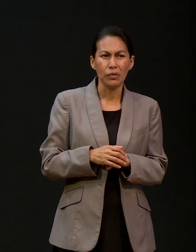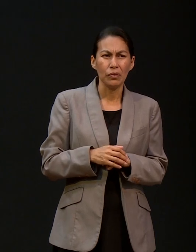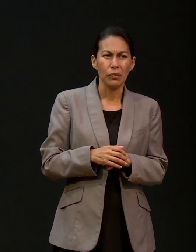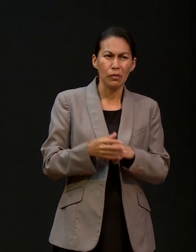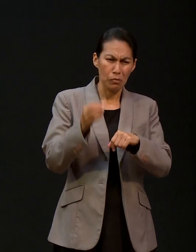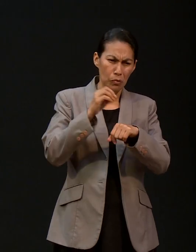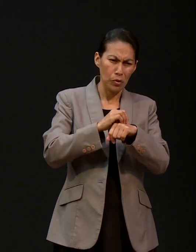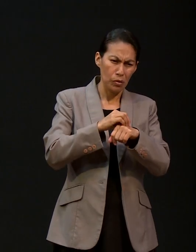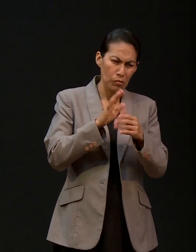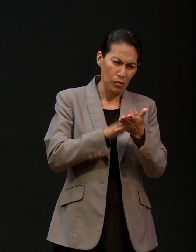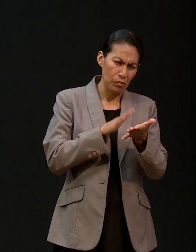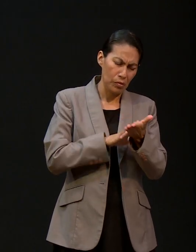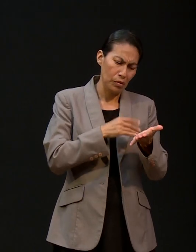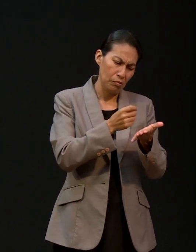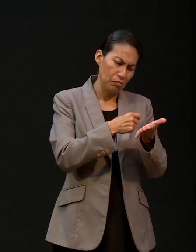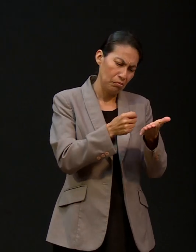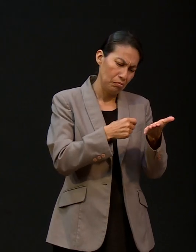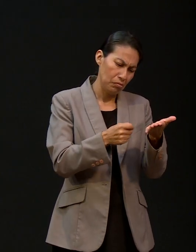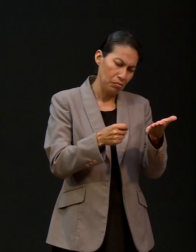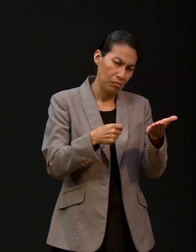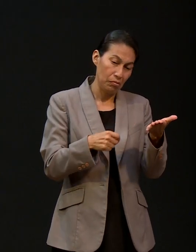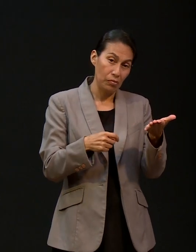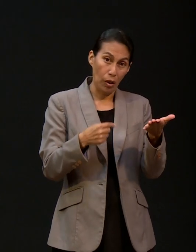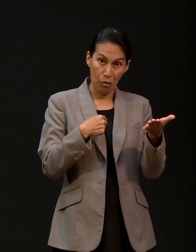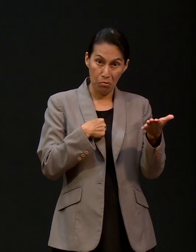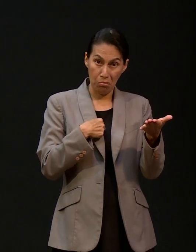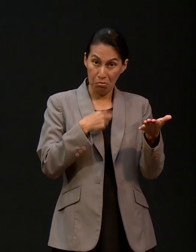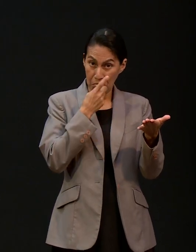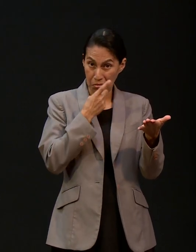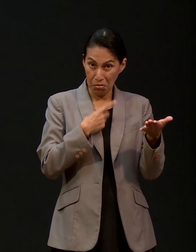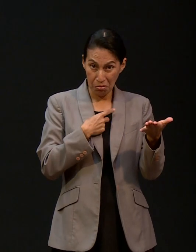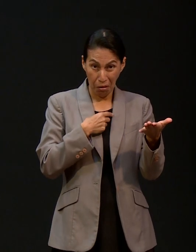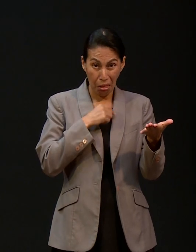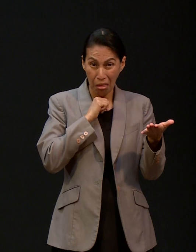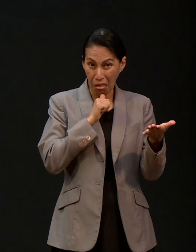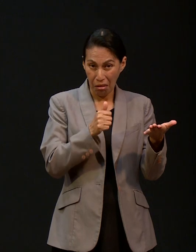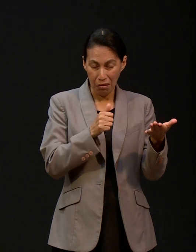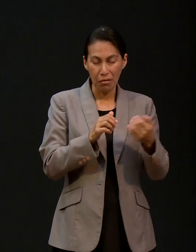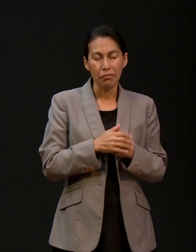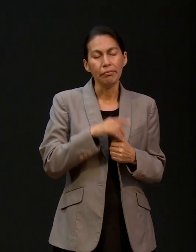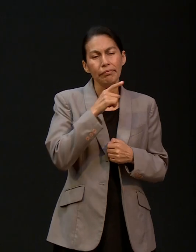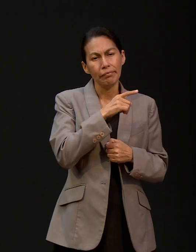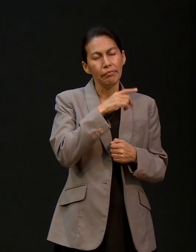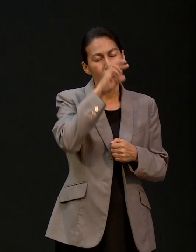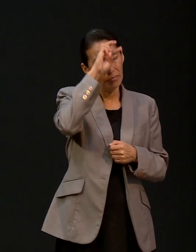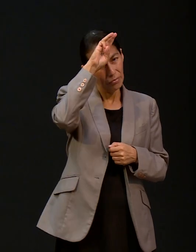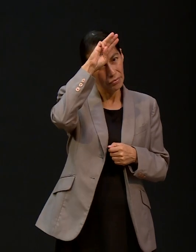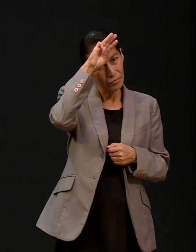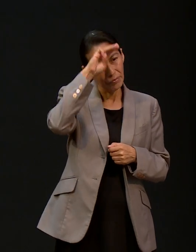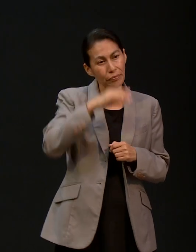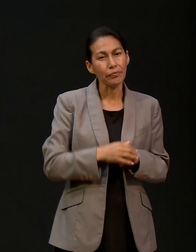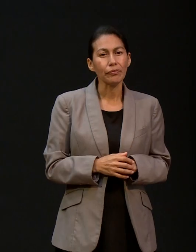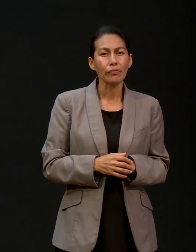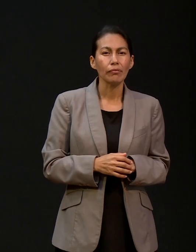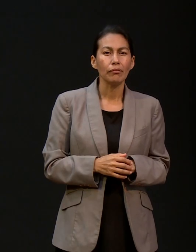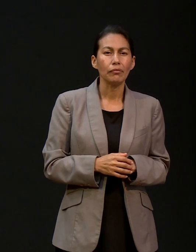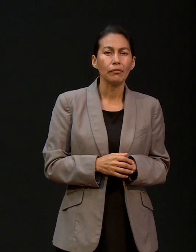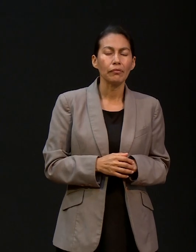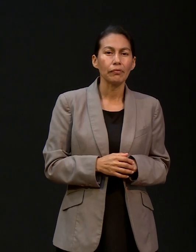lo pusieron en el expediente, pero no nos enteramos. Eso fue allá en Monterrey. Y así es que